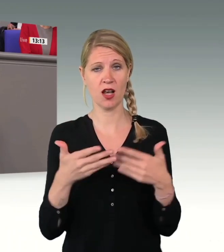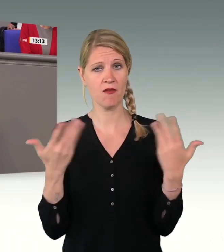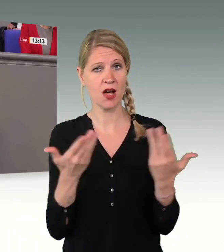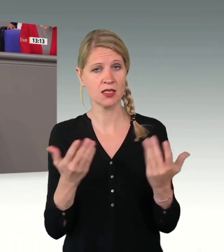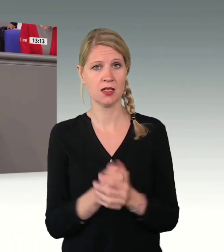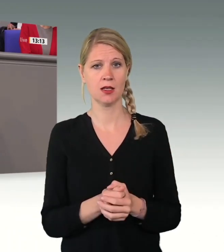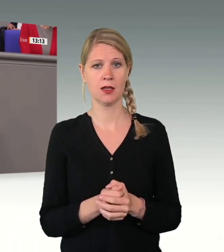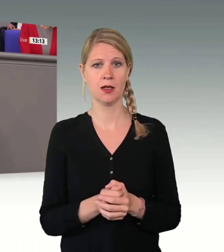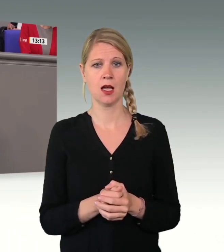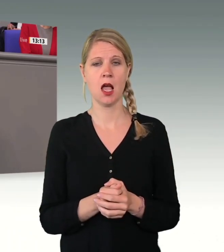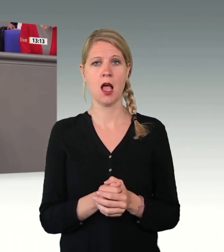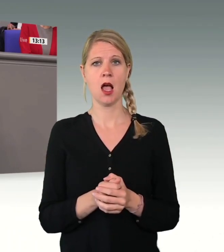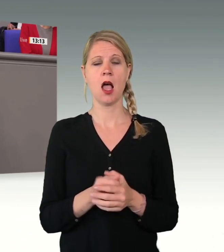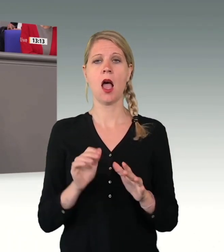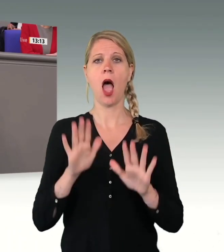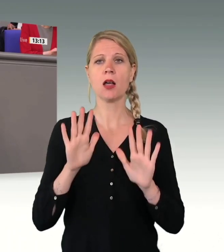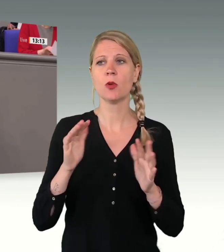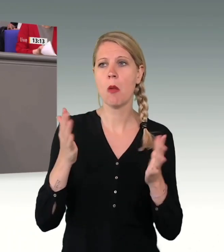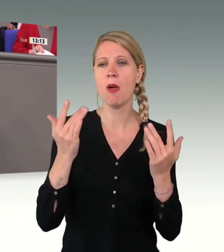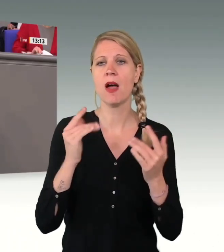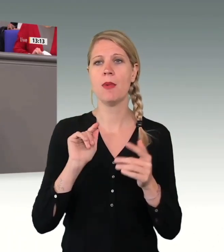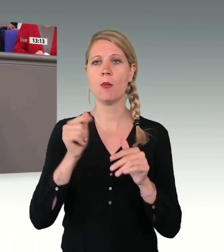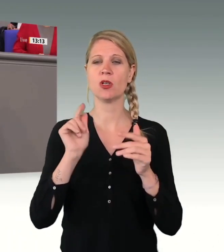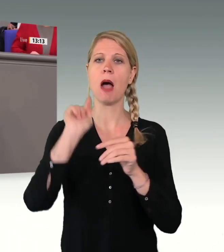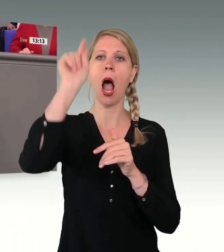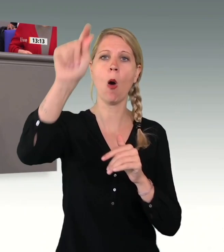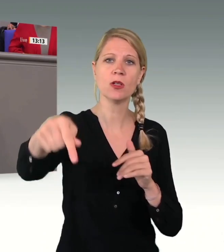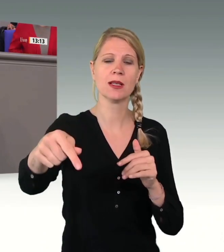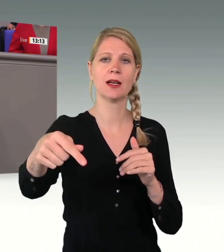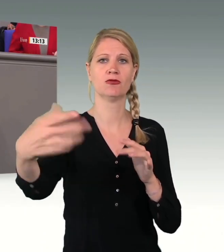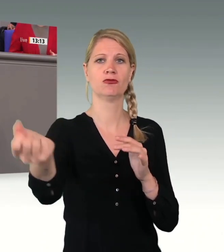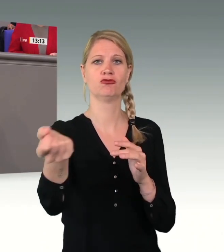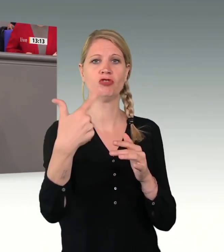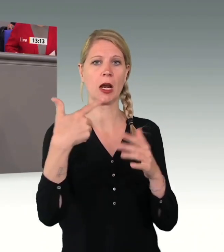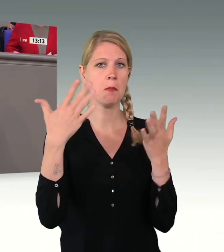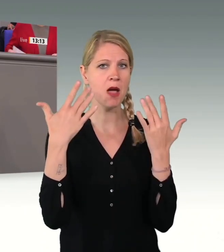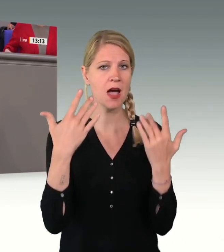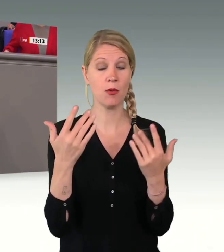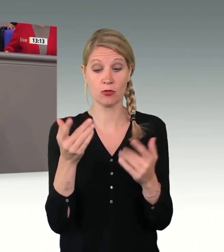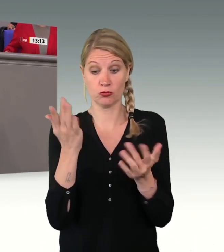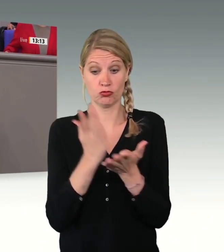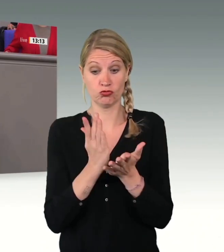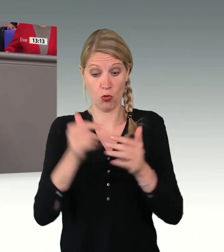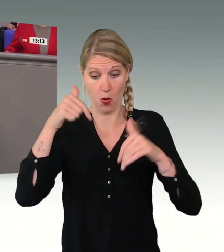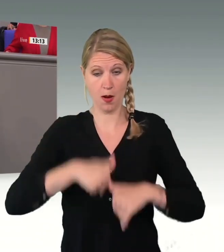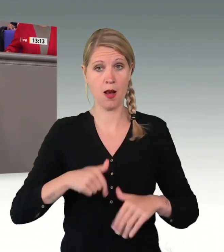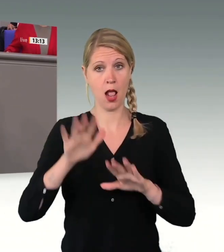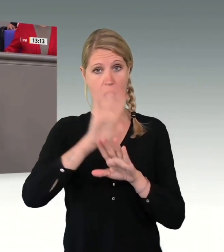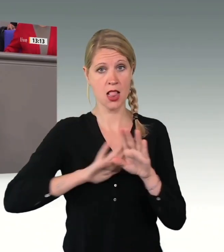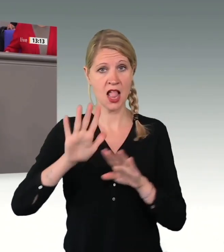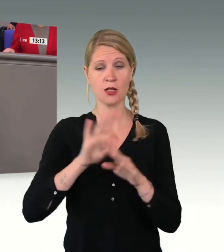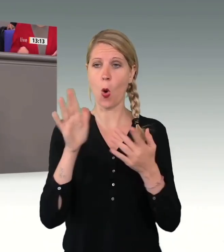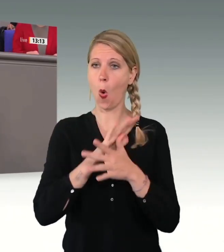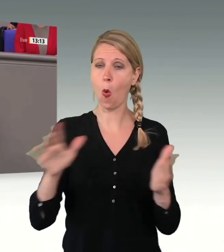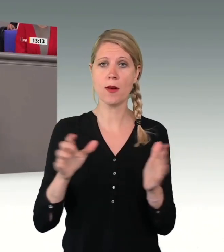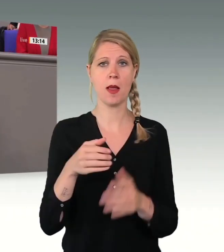vom Ausland aus, kommen nicht gleich ins Land. Wenn jemand schon im Land ist, ohne Pass und macht seine Identität nicht klar, kann